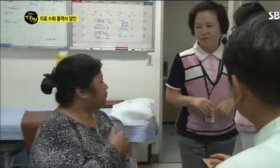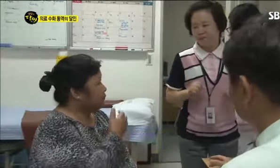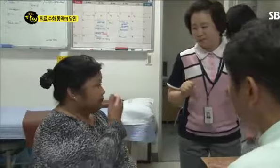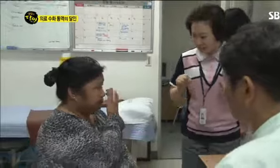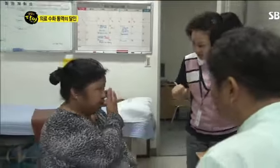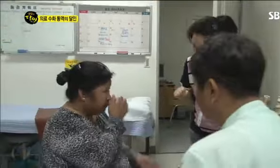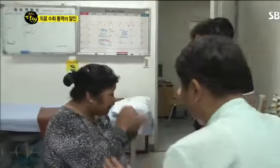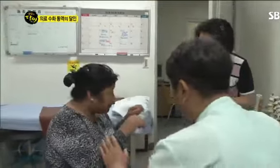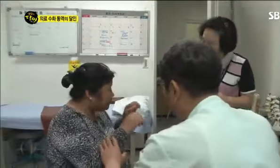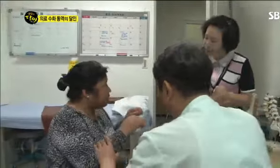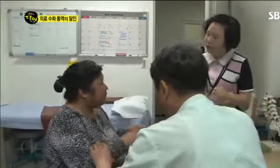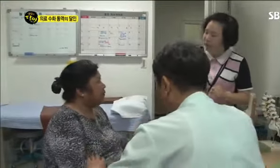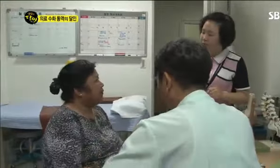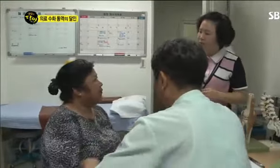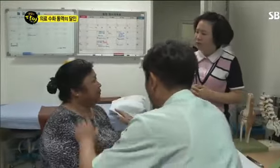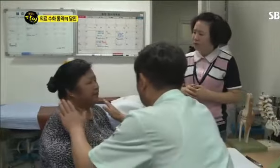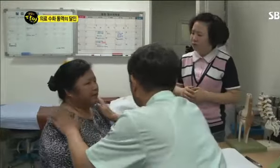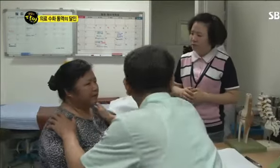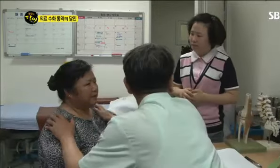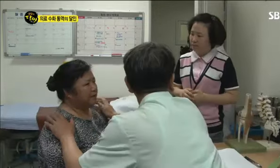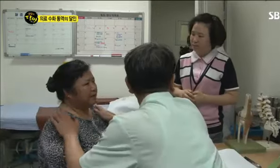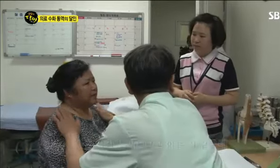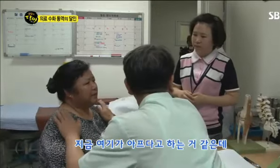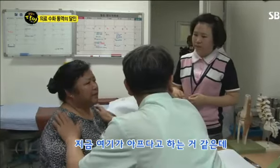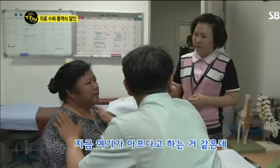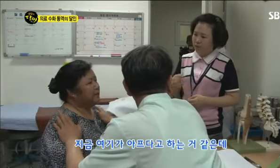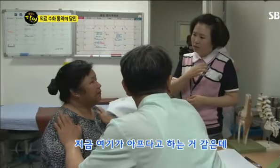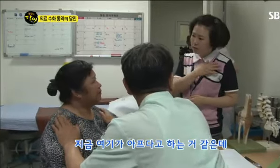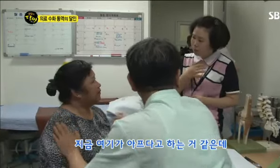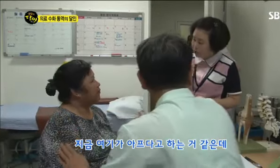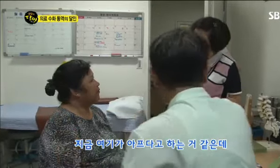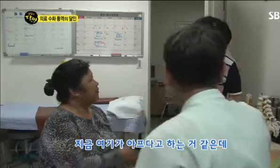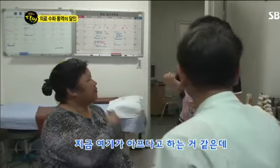의사도 환자도 환시름 놓습니다. 지금 여기가 아프다고 한 것 같거든요.